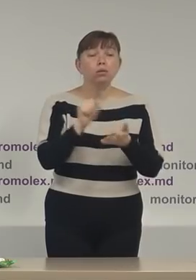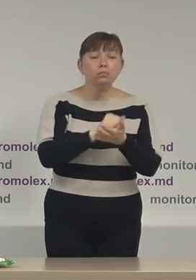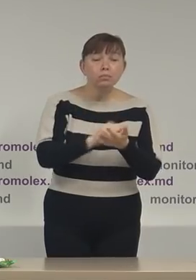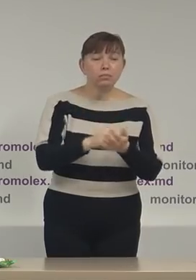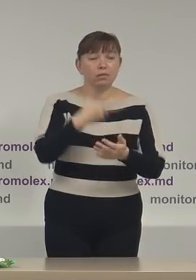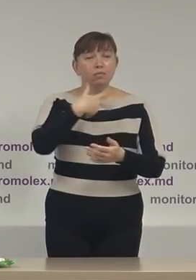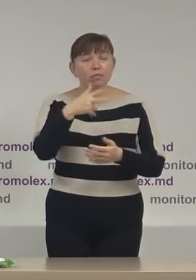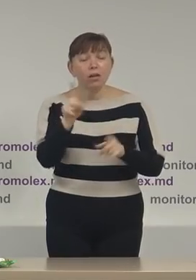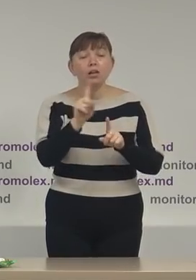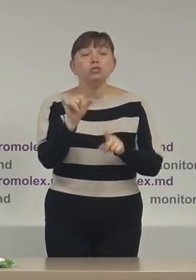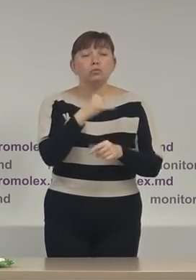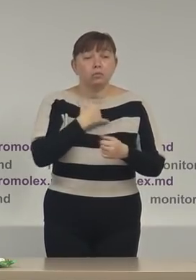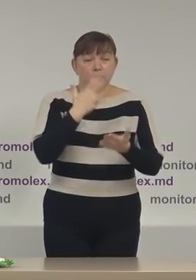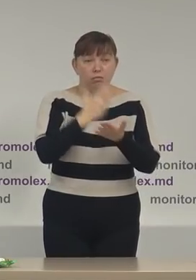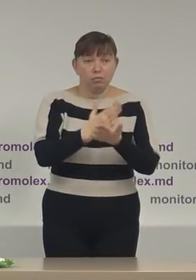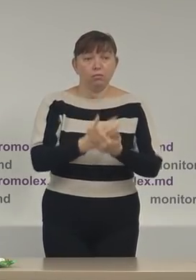care le avem o dispoziție